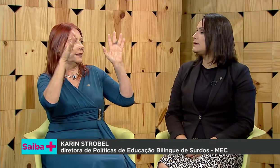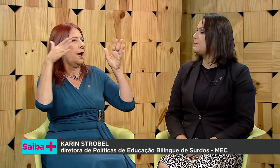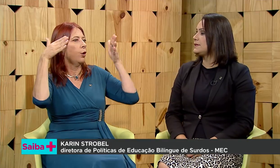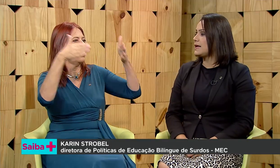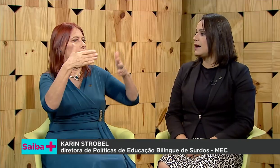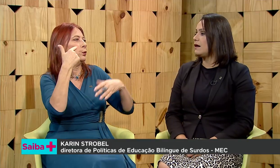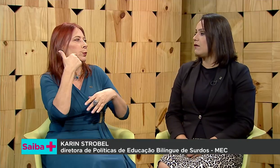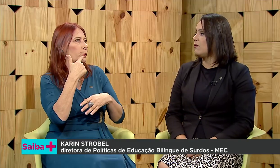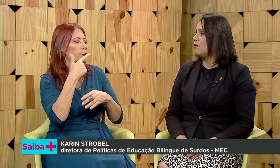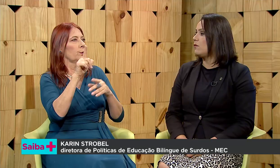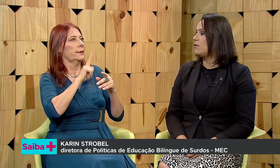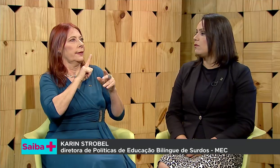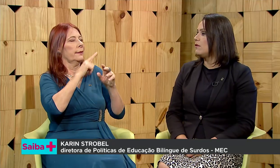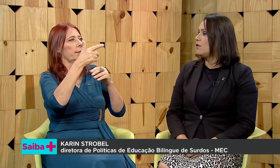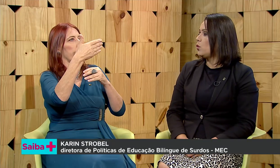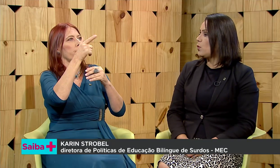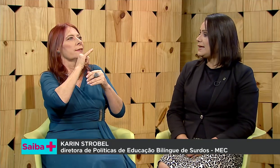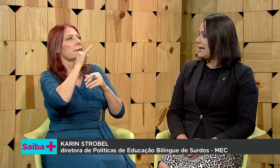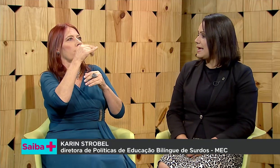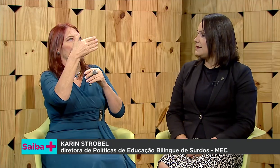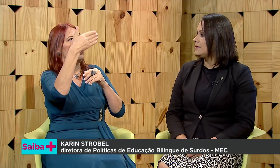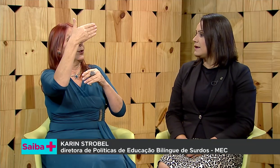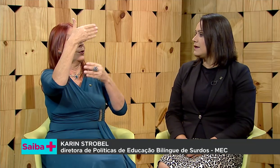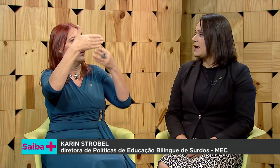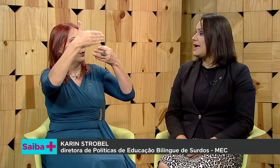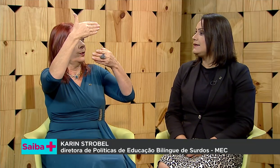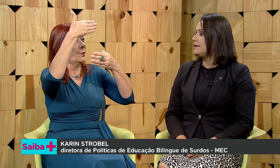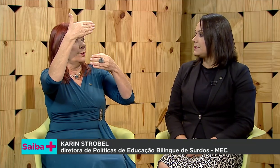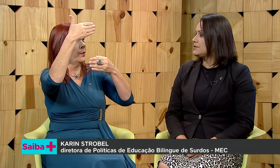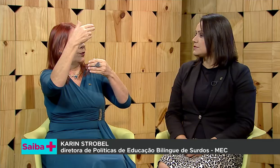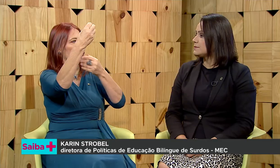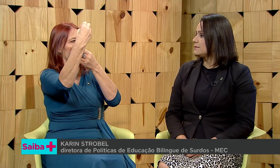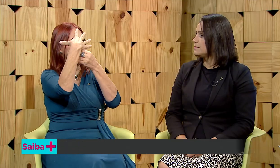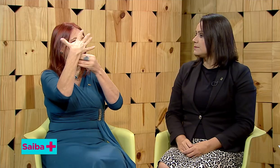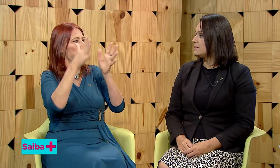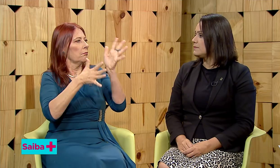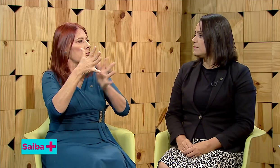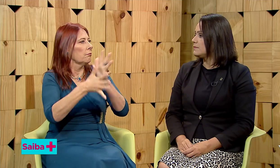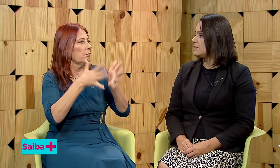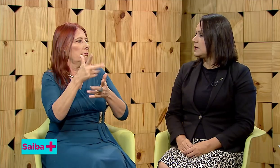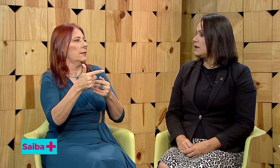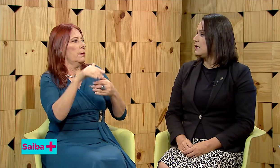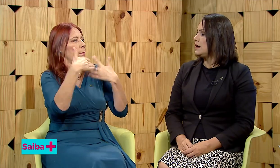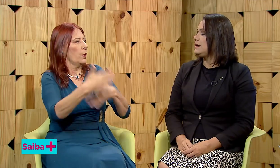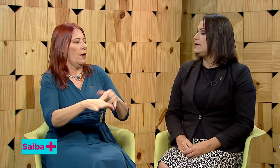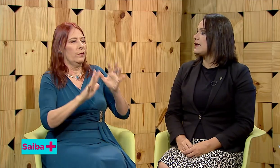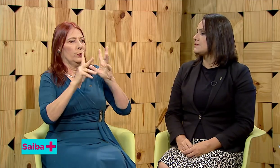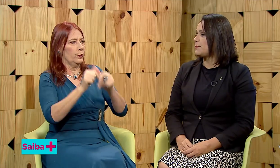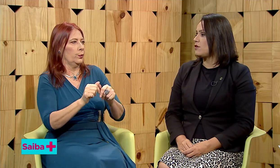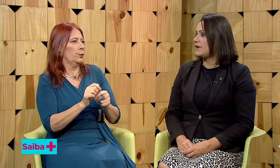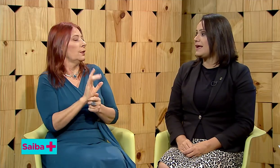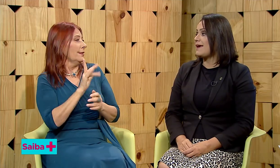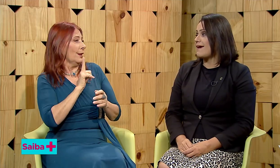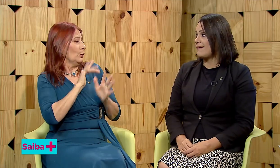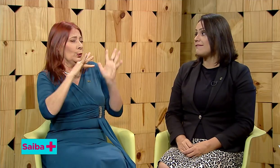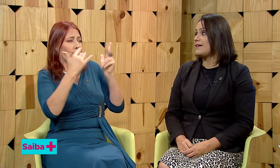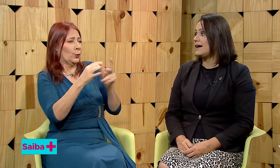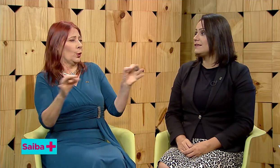adaptar o ENEM em Libras. E essa prova, ela é gravada